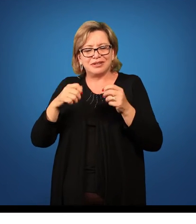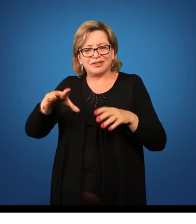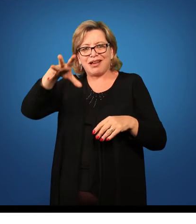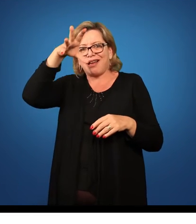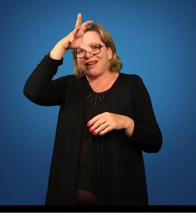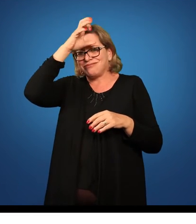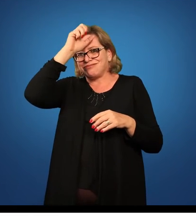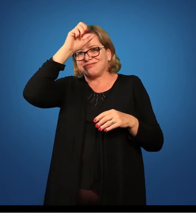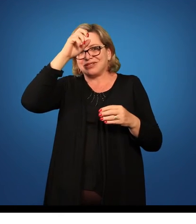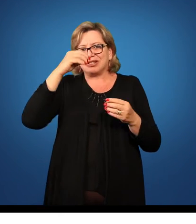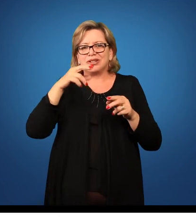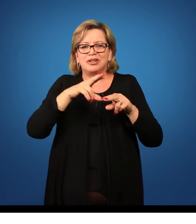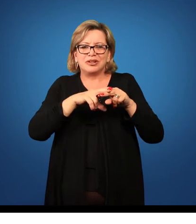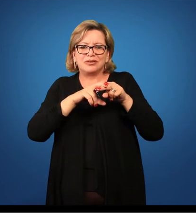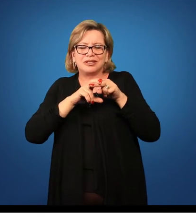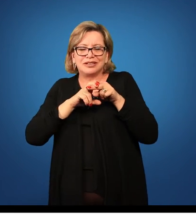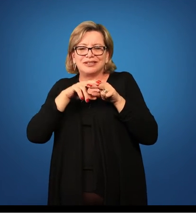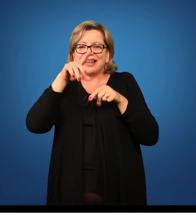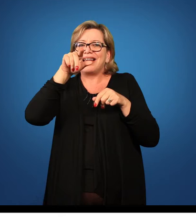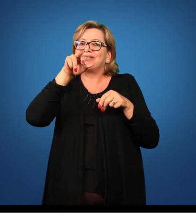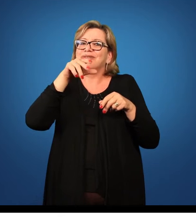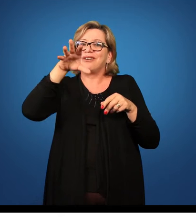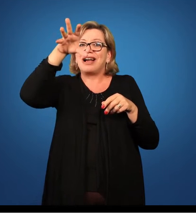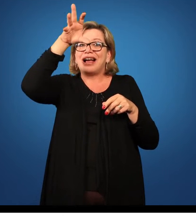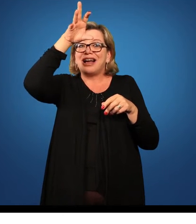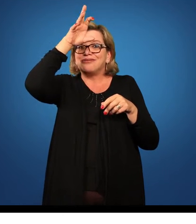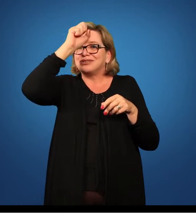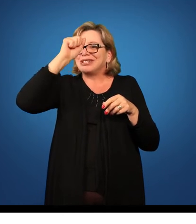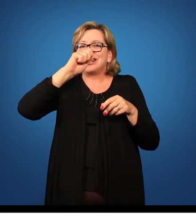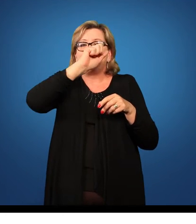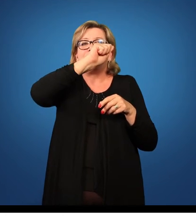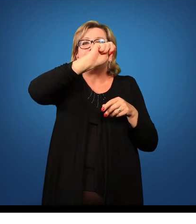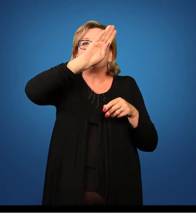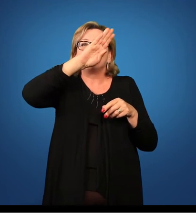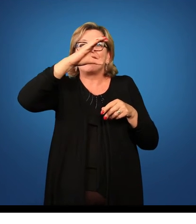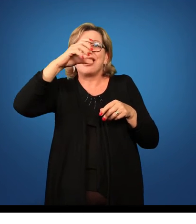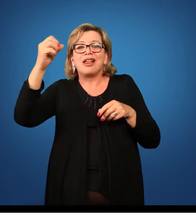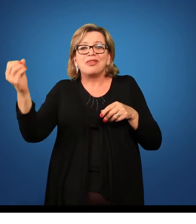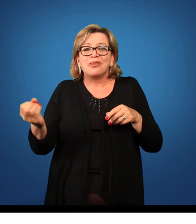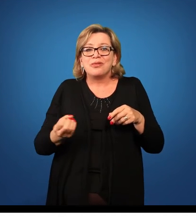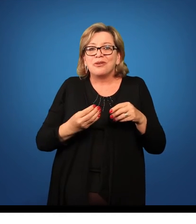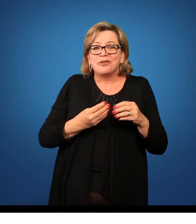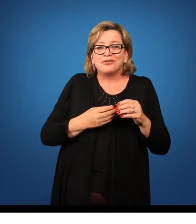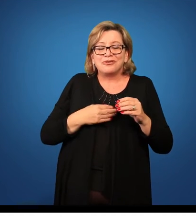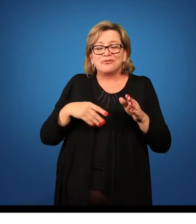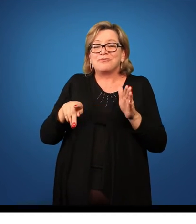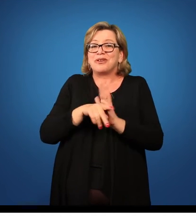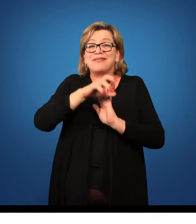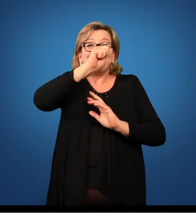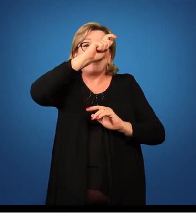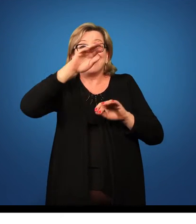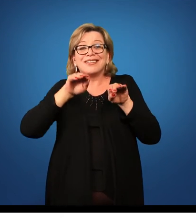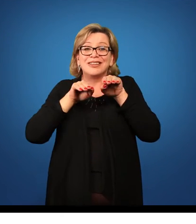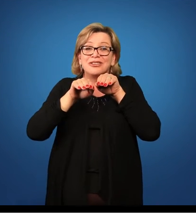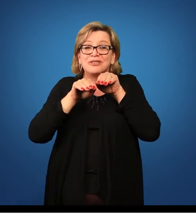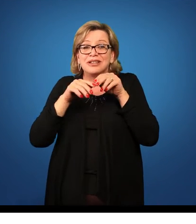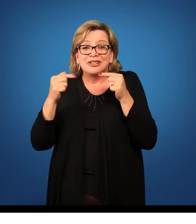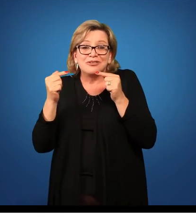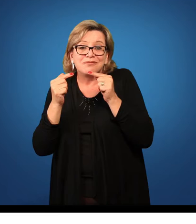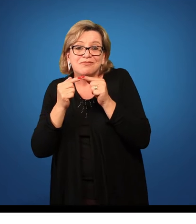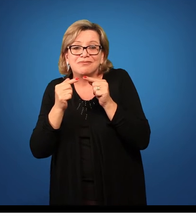aprendizado. Então seria como aprender um novo alfabeto, um alfabeto do movimento e as suas